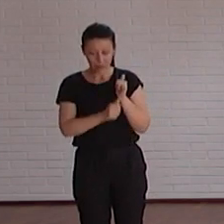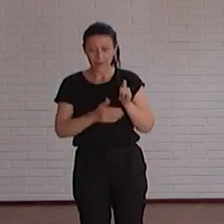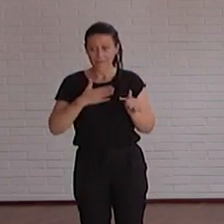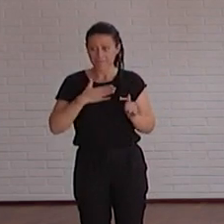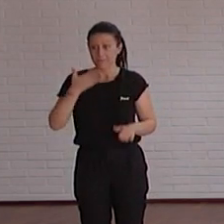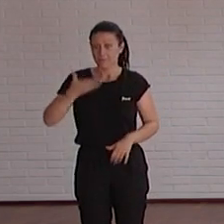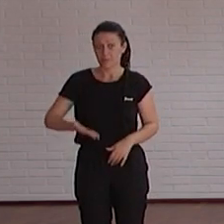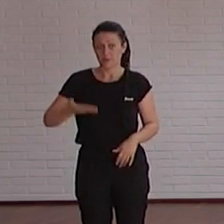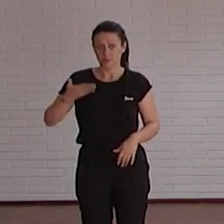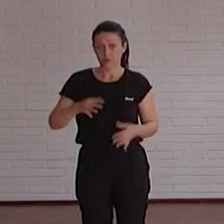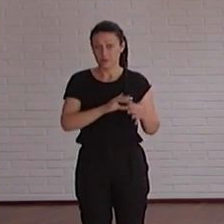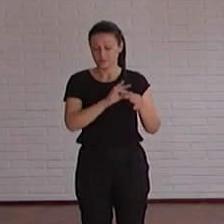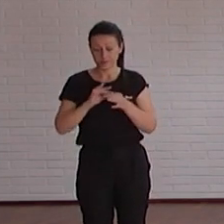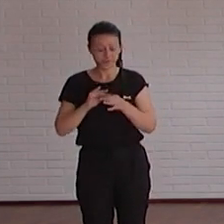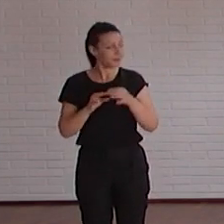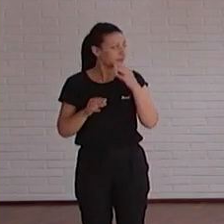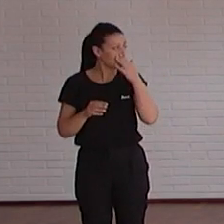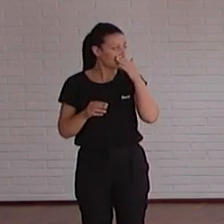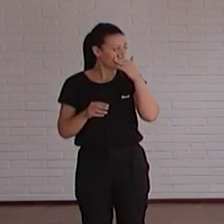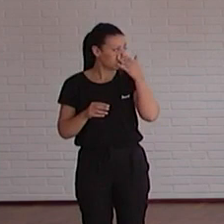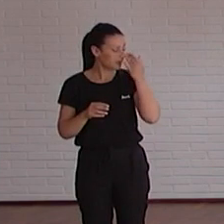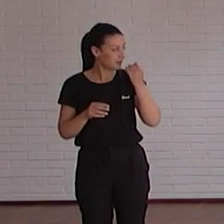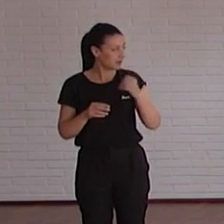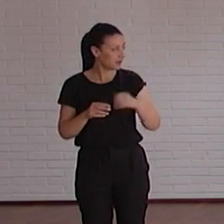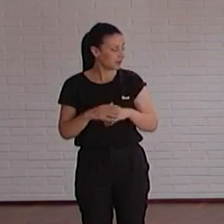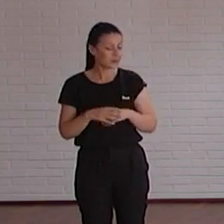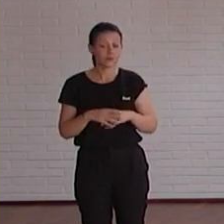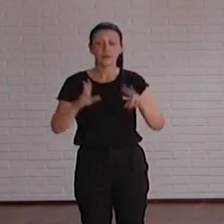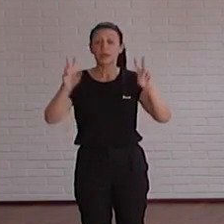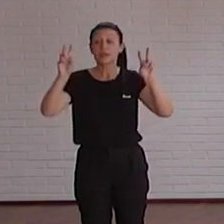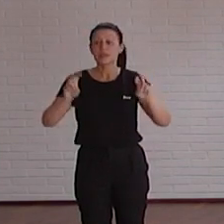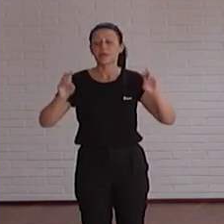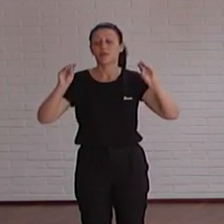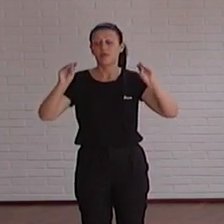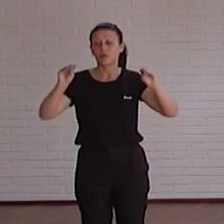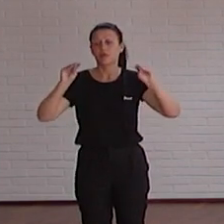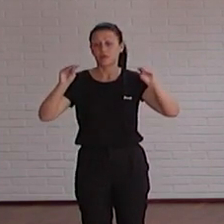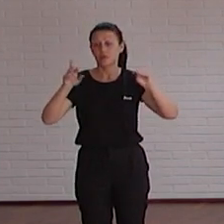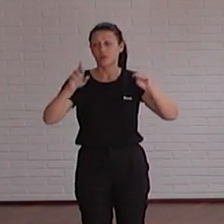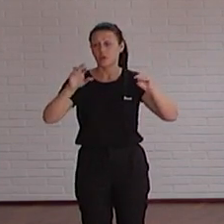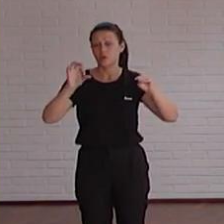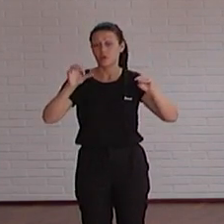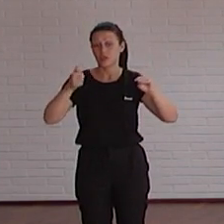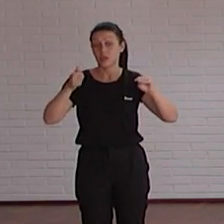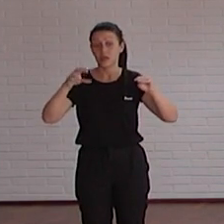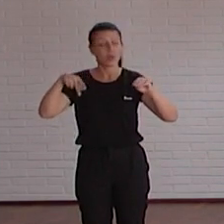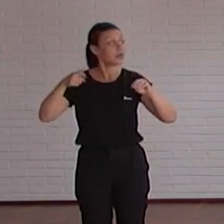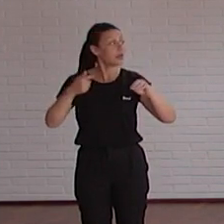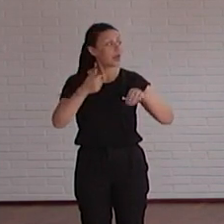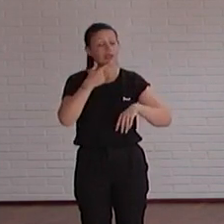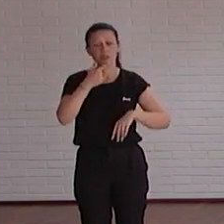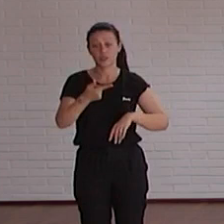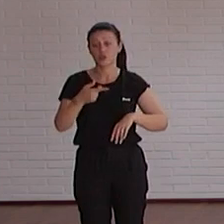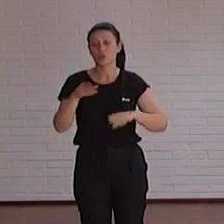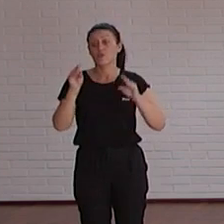muy importante un poco al hilo de lo que estaba comentando Andrés con el tema de la formación lo que ha comentado Rosana pues la formación tenemos que